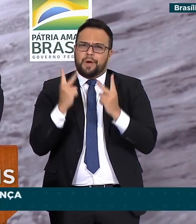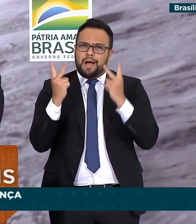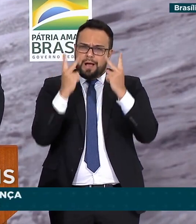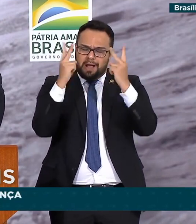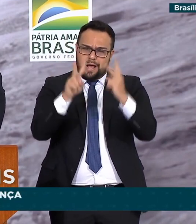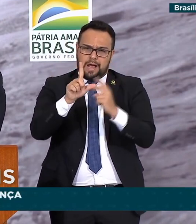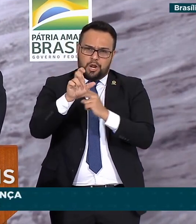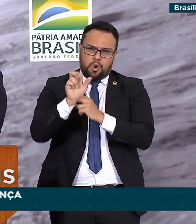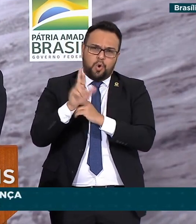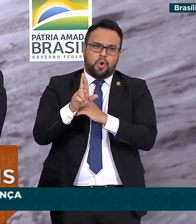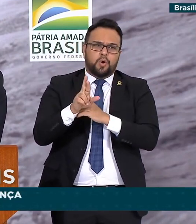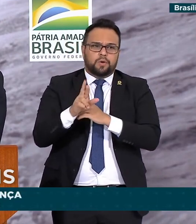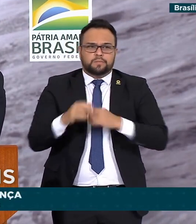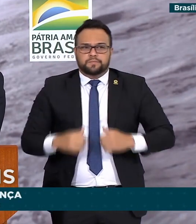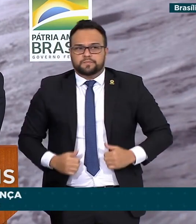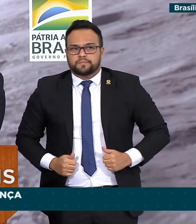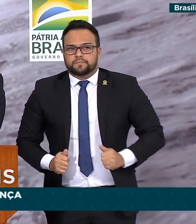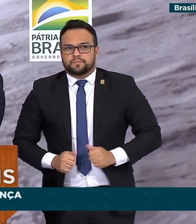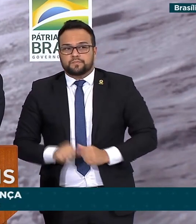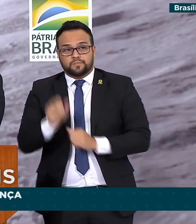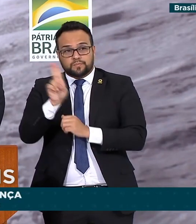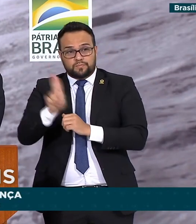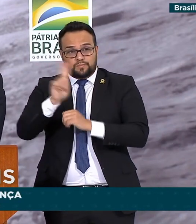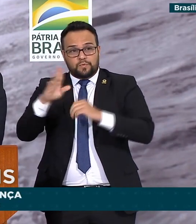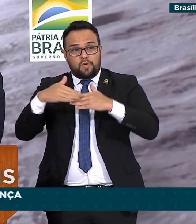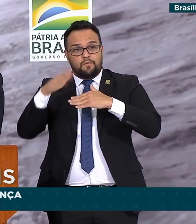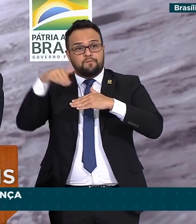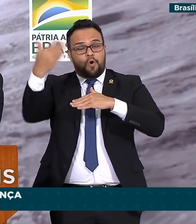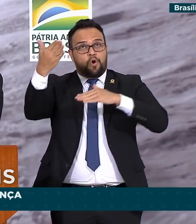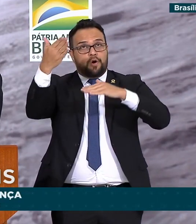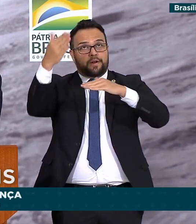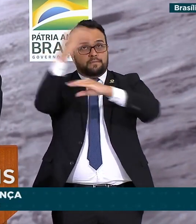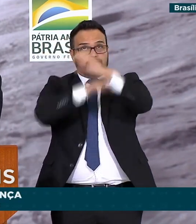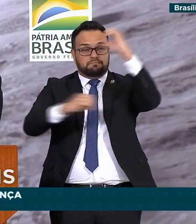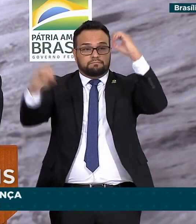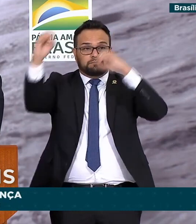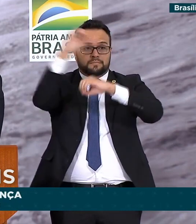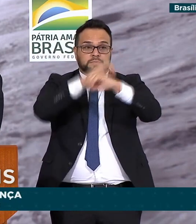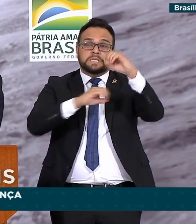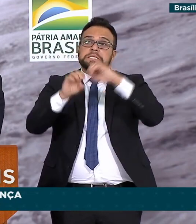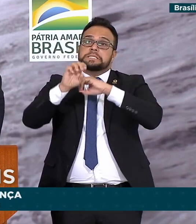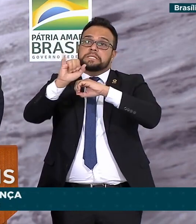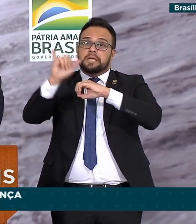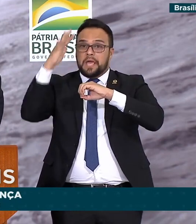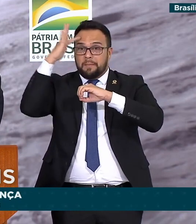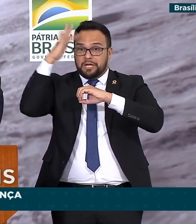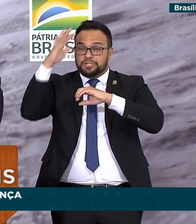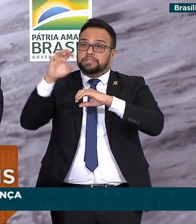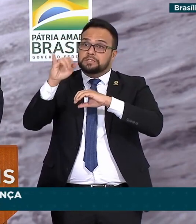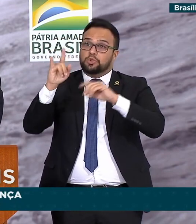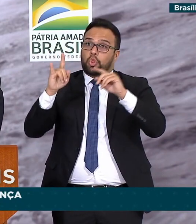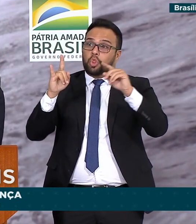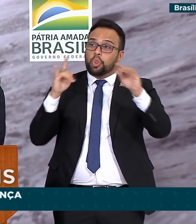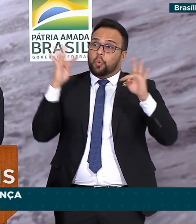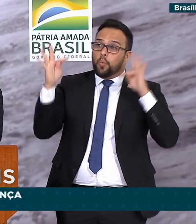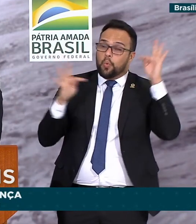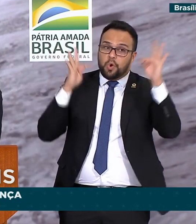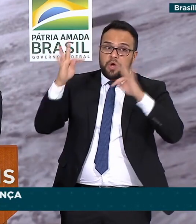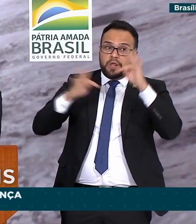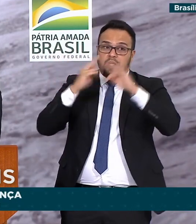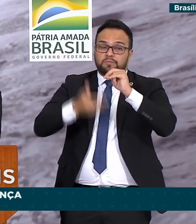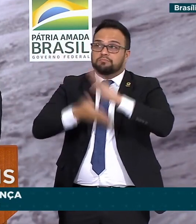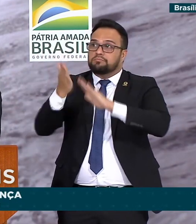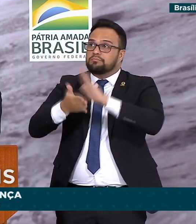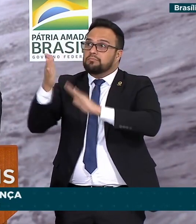pacíficos do exterior. Quem sabe até, ministro Gilson, nos poderá um dia fazer turismo no exterior a partir aqui dessa participação